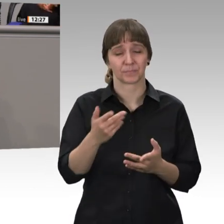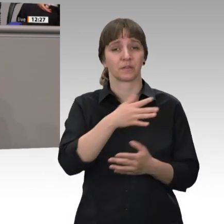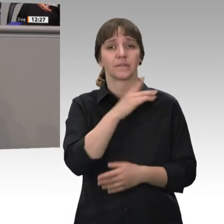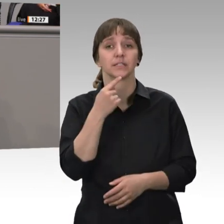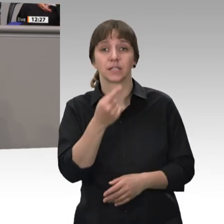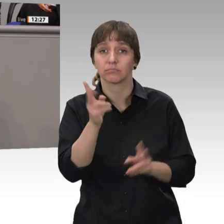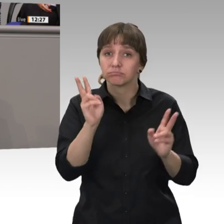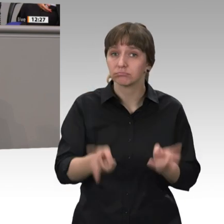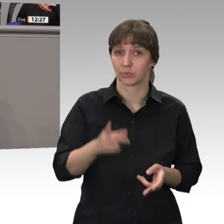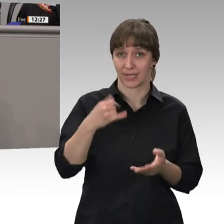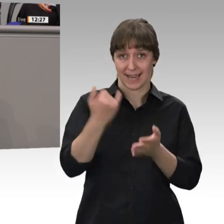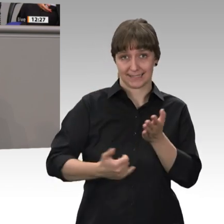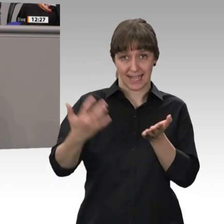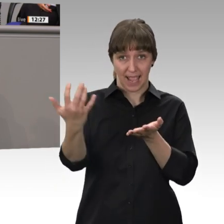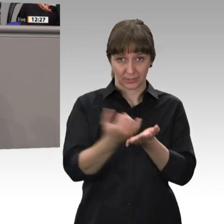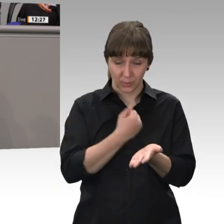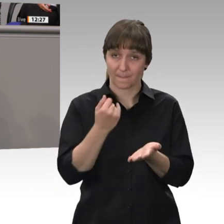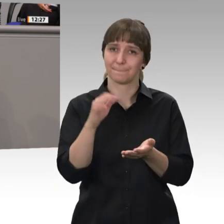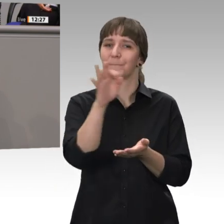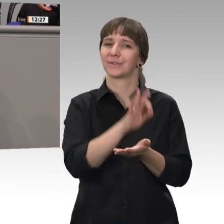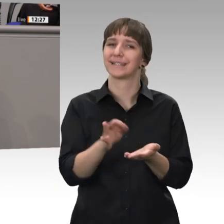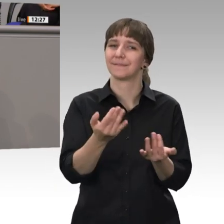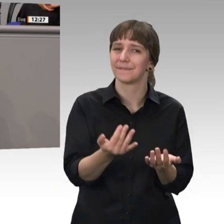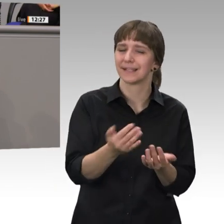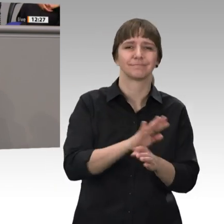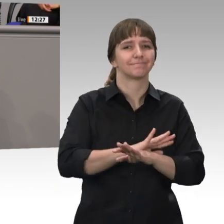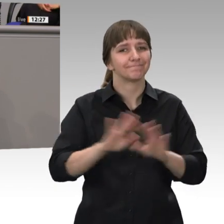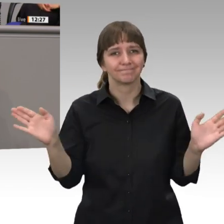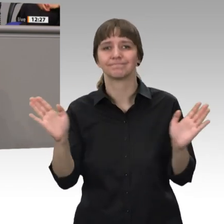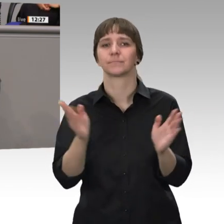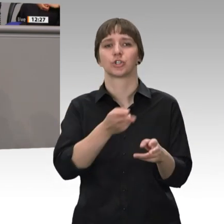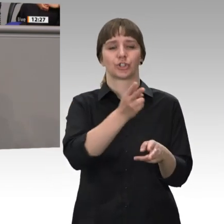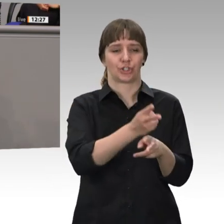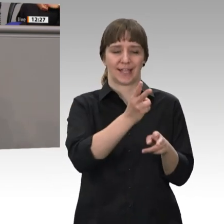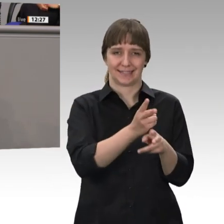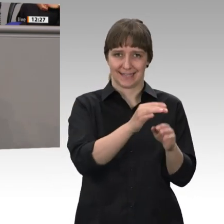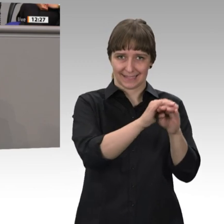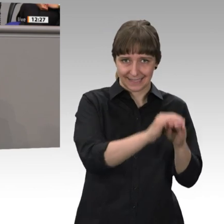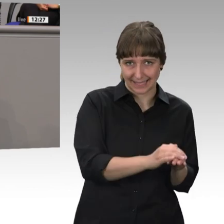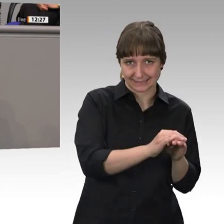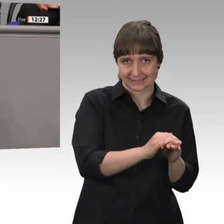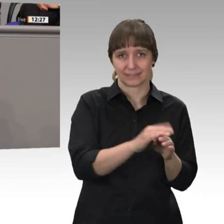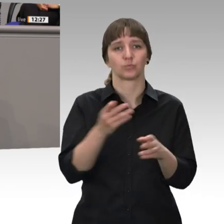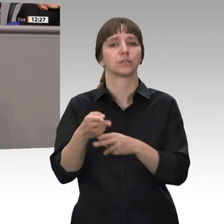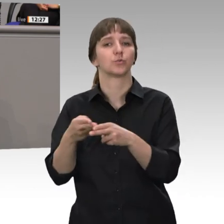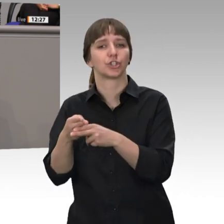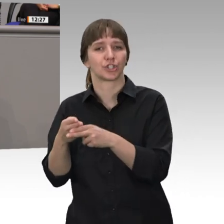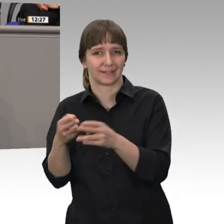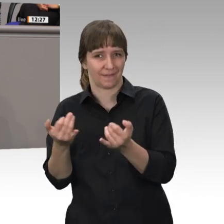des letzten Einkommens, sondern das Verhältnis von Durchschnittseinkommen zur Standardrente, also eine statistische Größe. Die hat